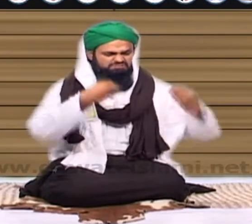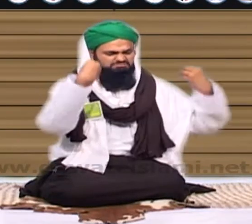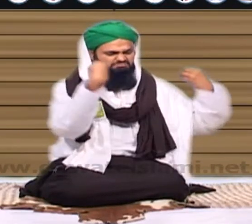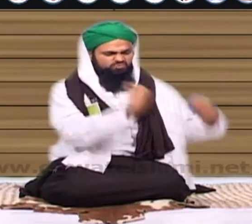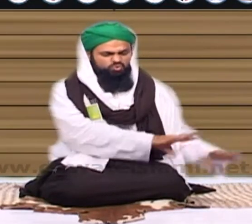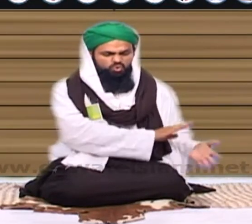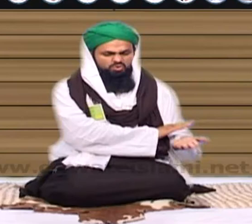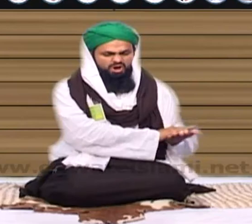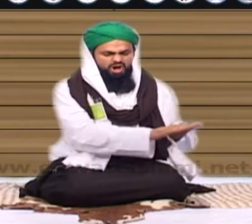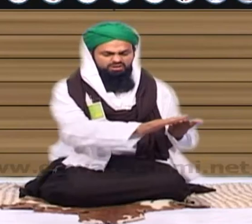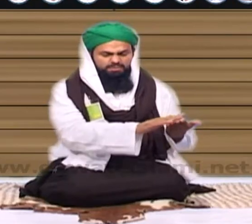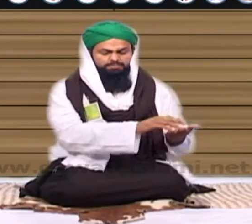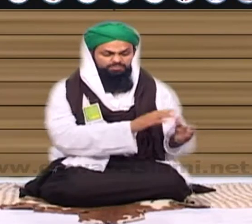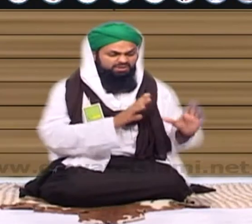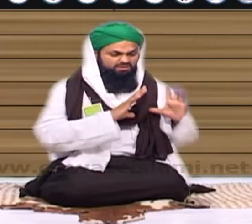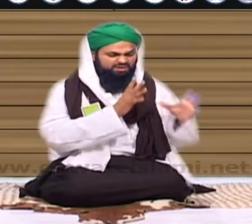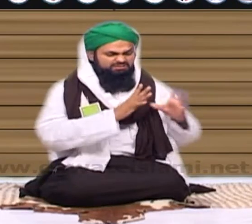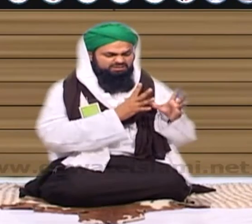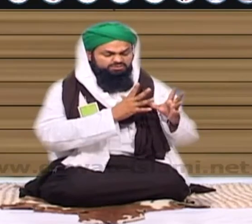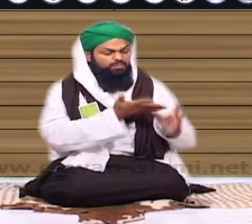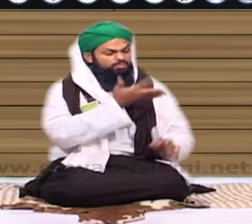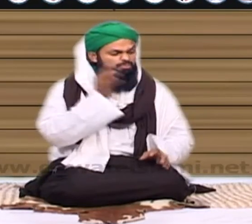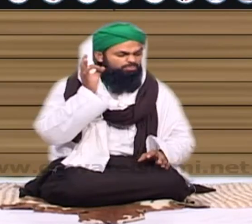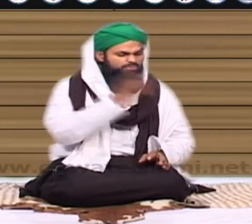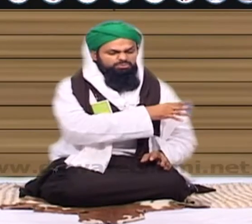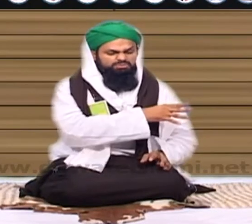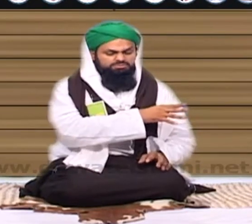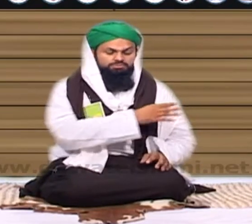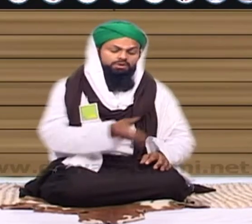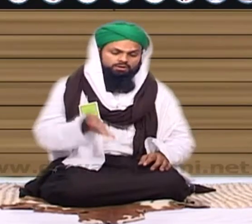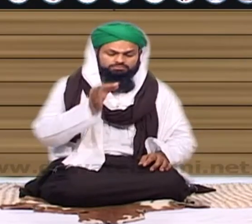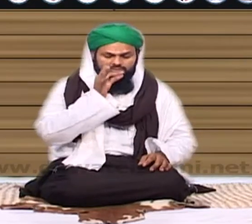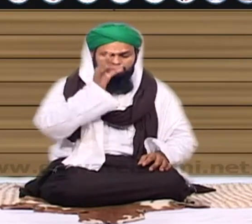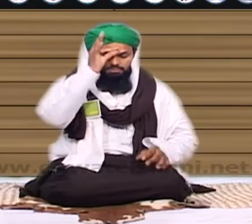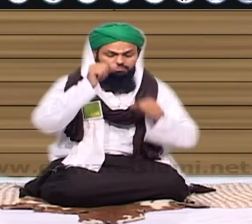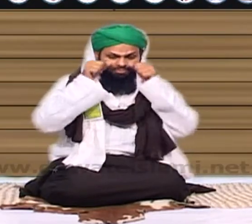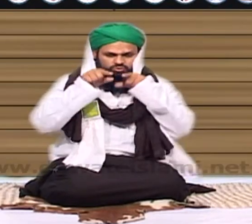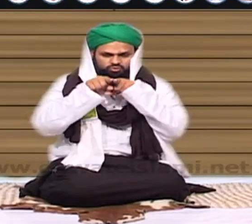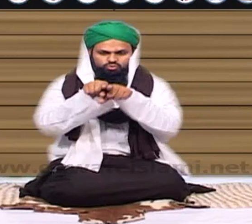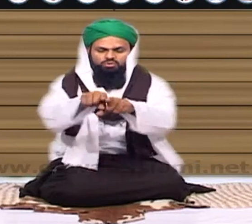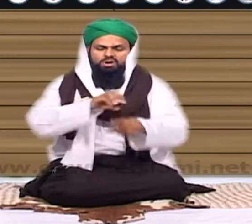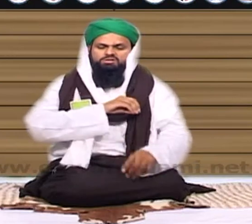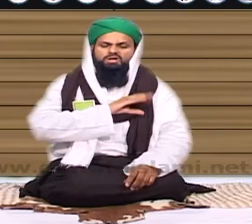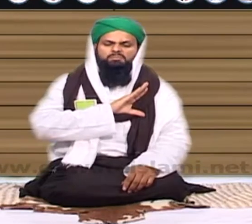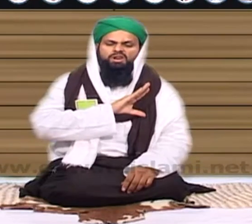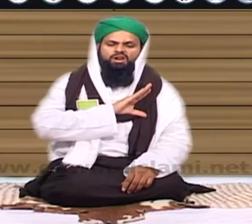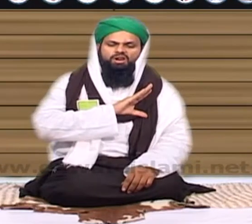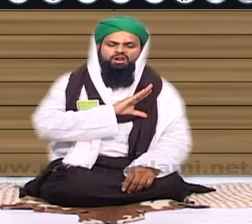فیشن پرستی کے دور سے نکل کر فیشن کو تین تلاق دیکھ میرے آقا کی سنت کو اپنا لگ